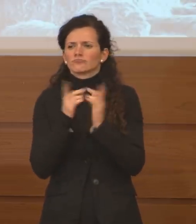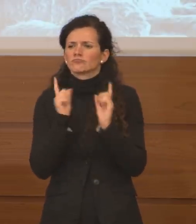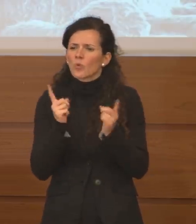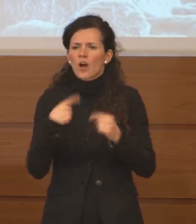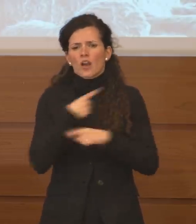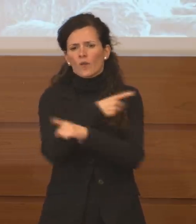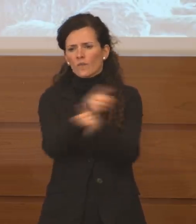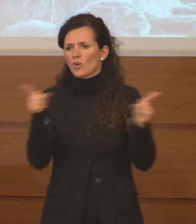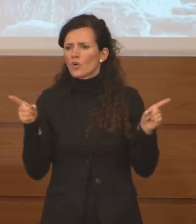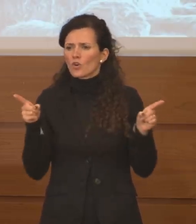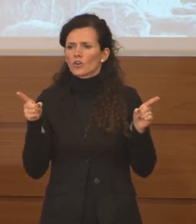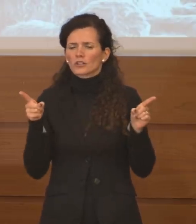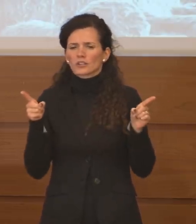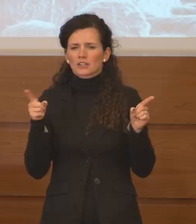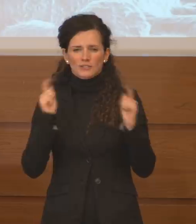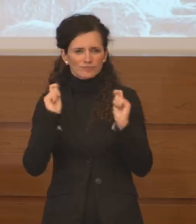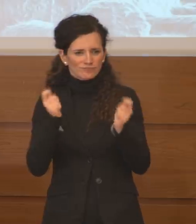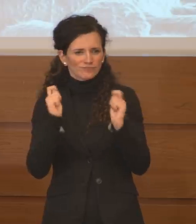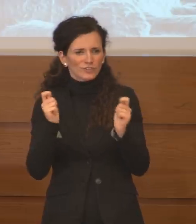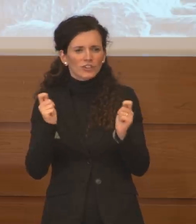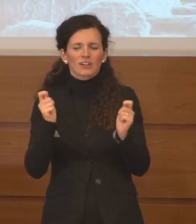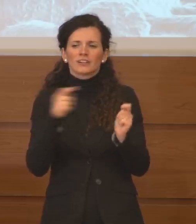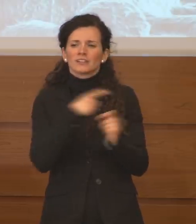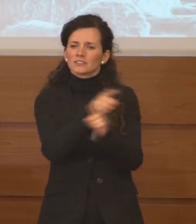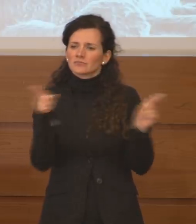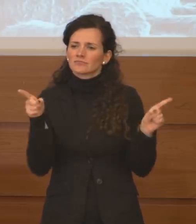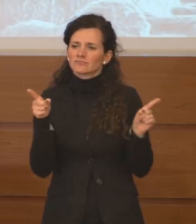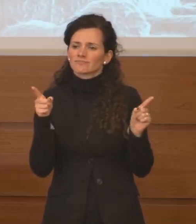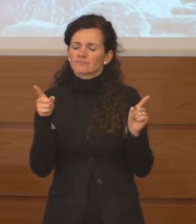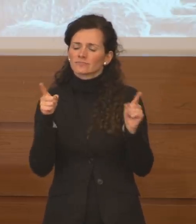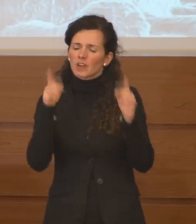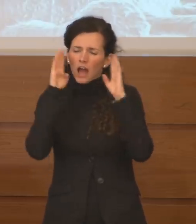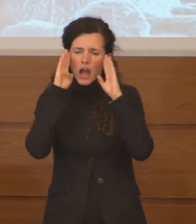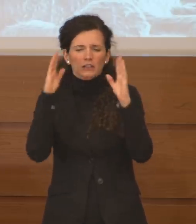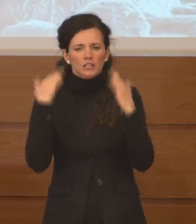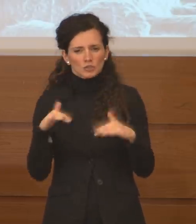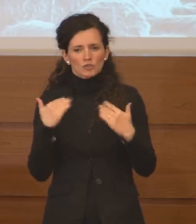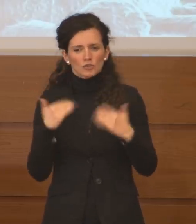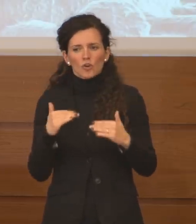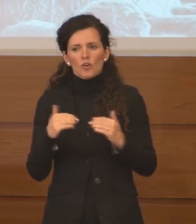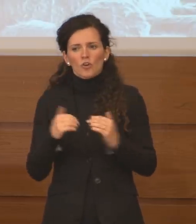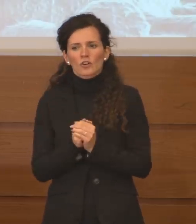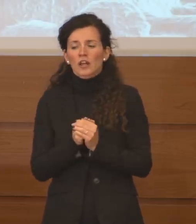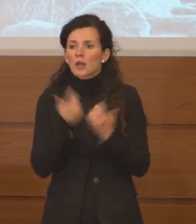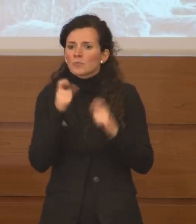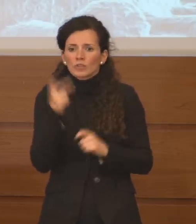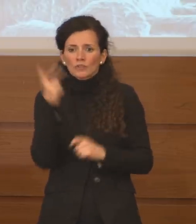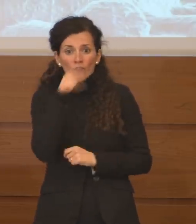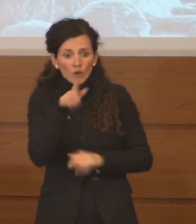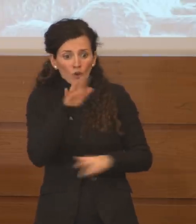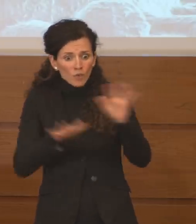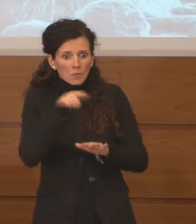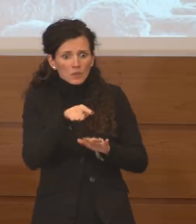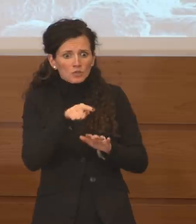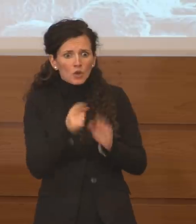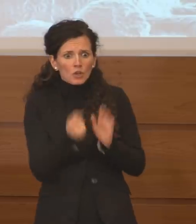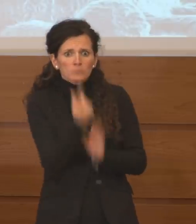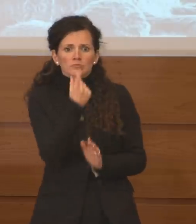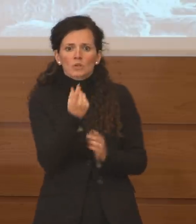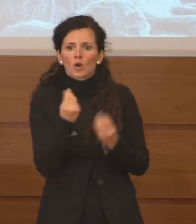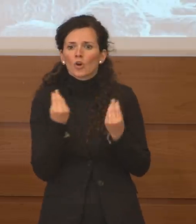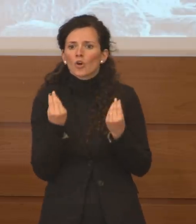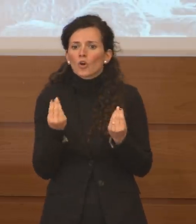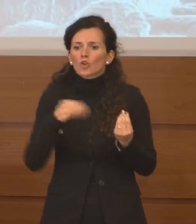fare attenzione perché non so da dove escono queste informazioni e se le